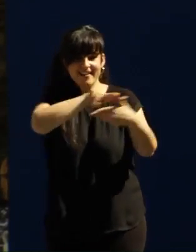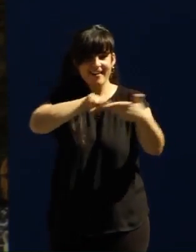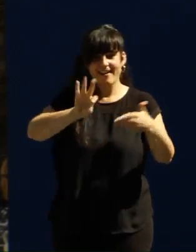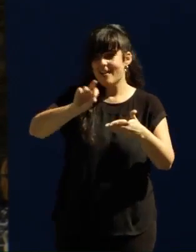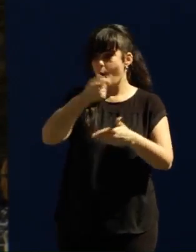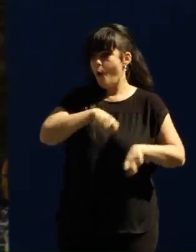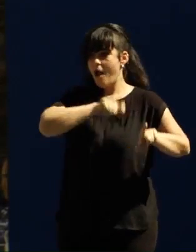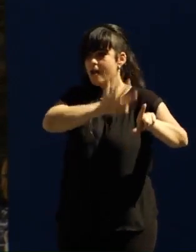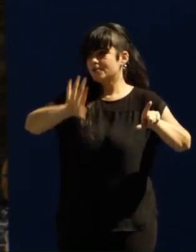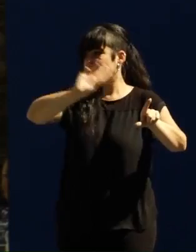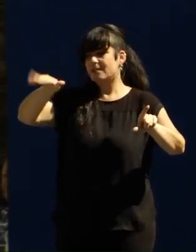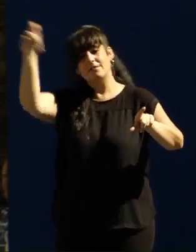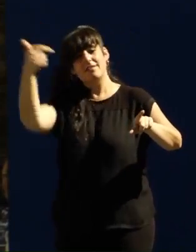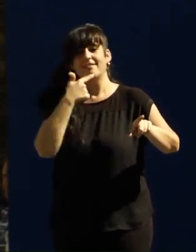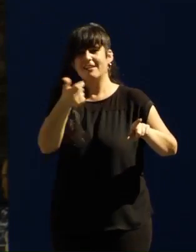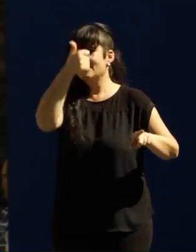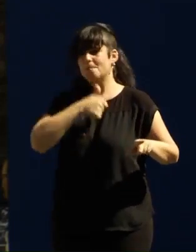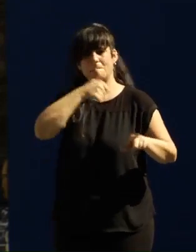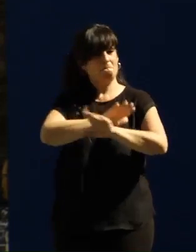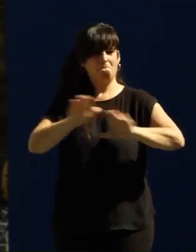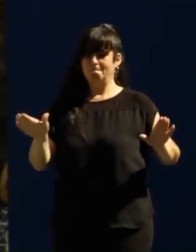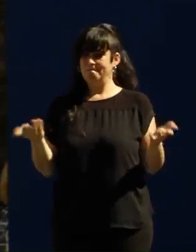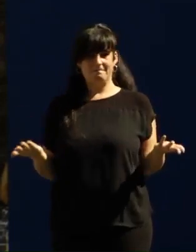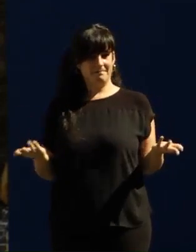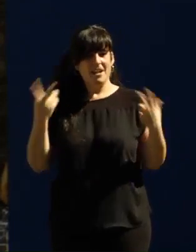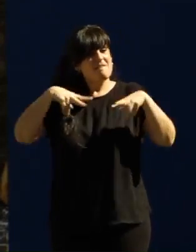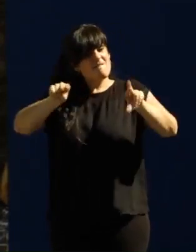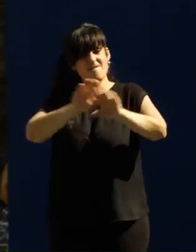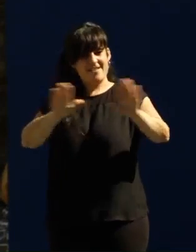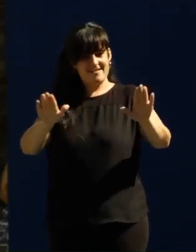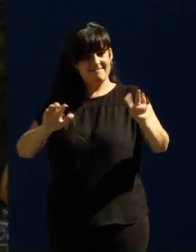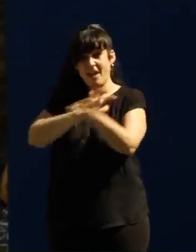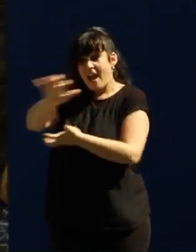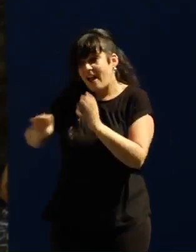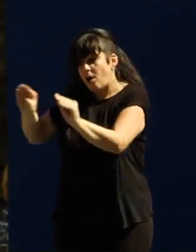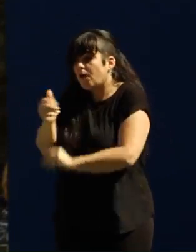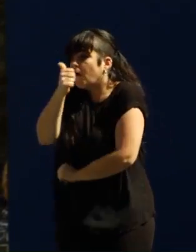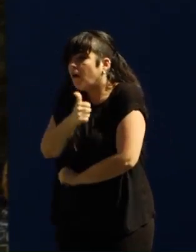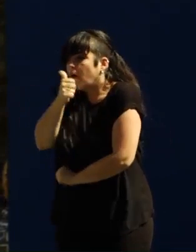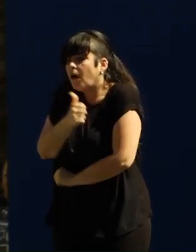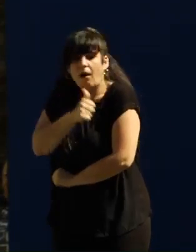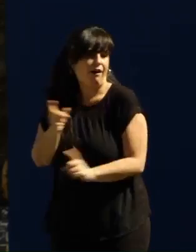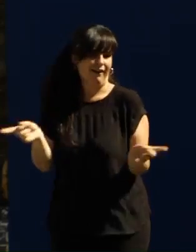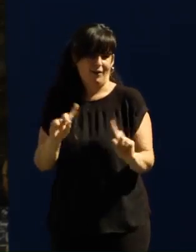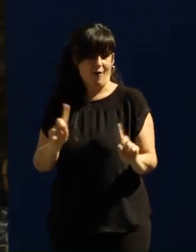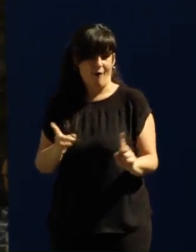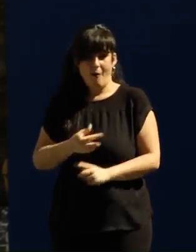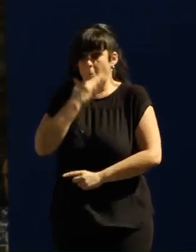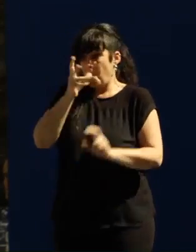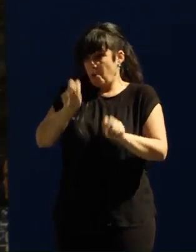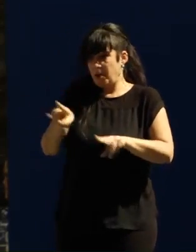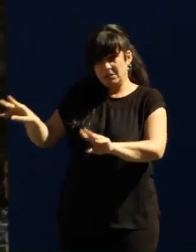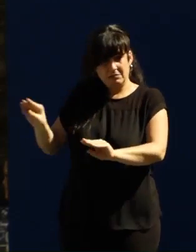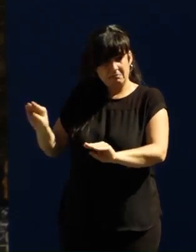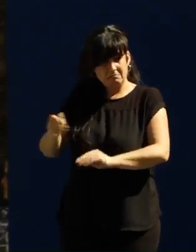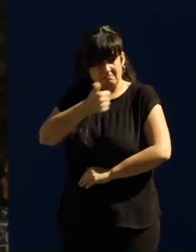del Estado español. No hay por qué resignarse. No hay por qué resignarse a su desorden. No hay por qué resignarse a su desvergüenza. No hay por